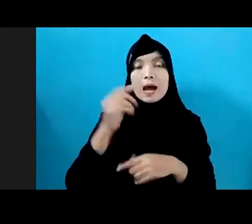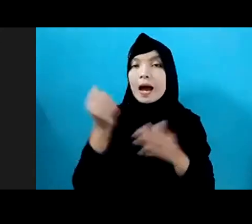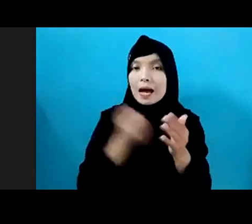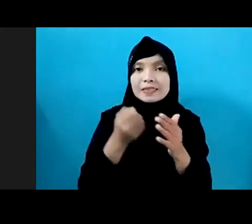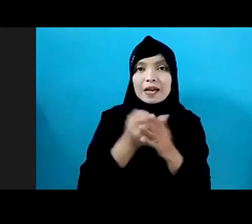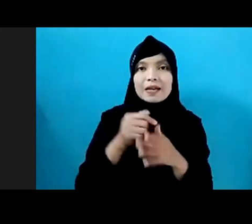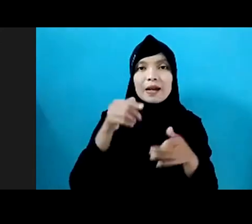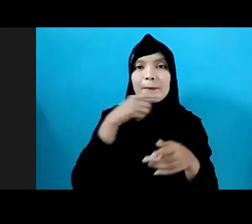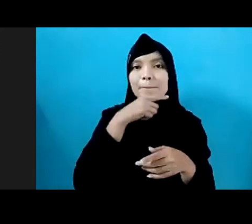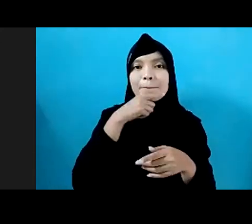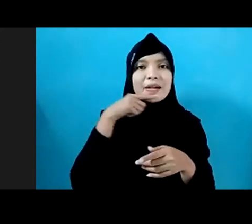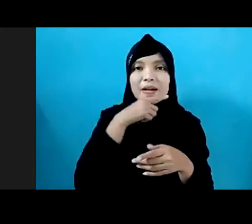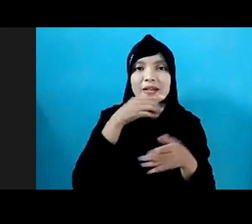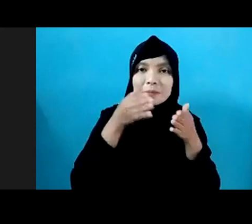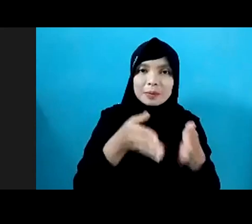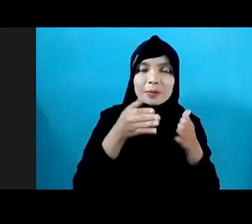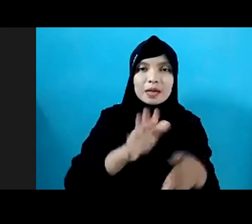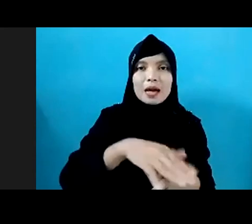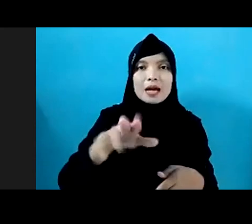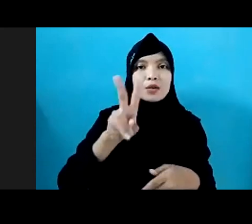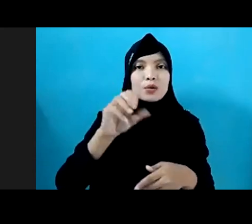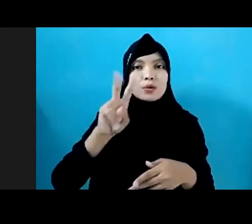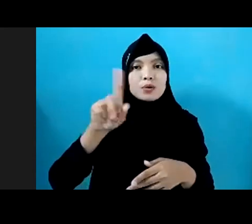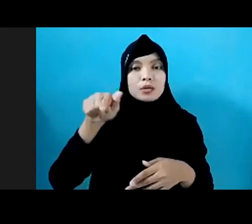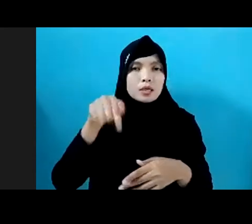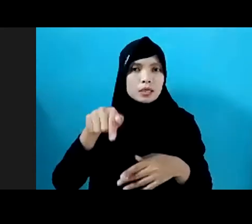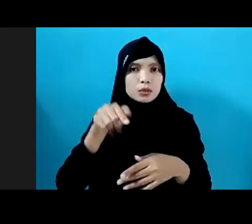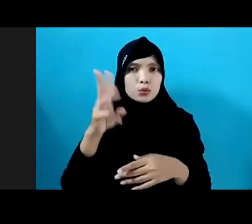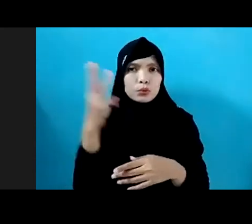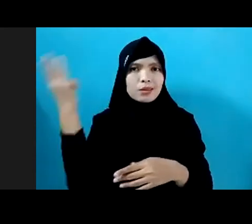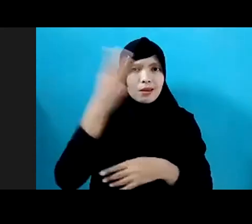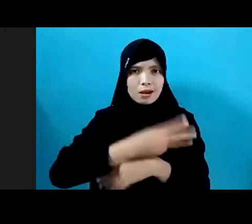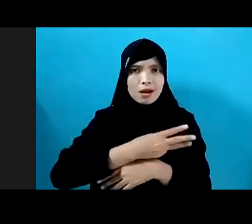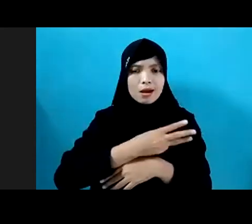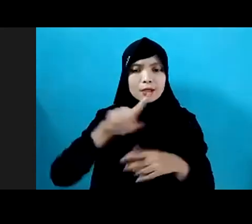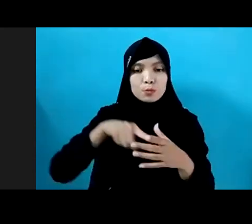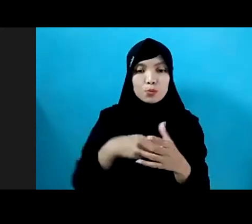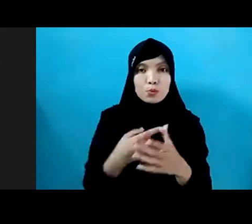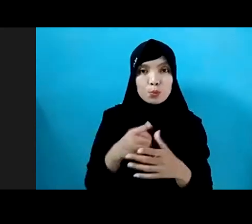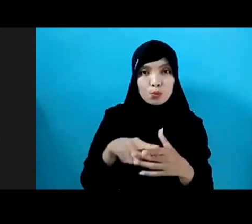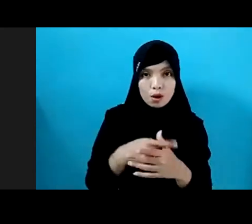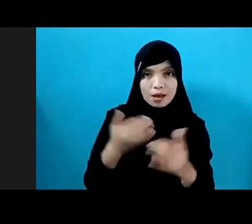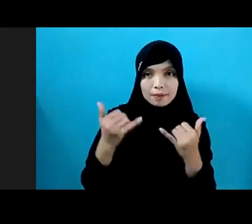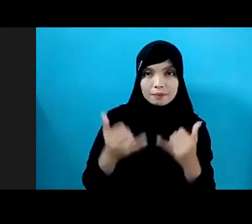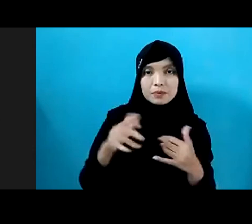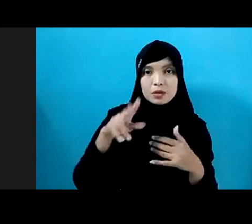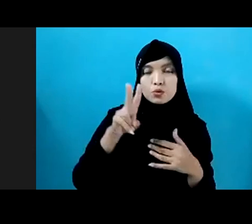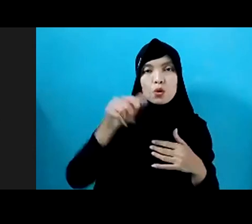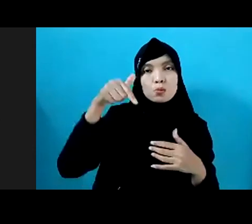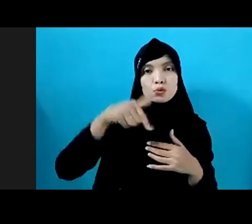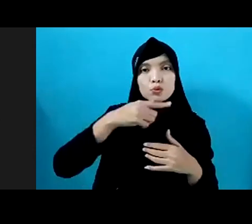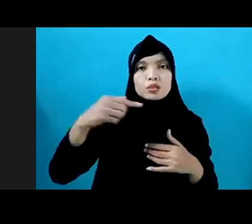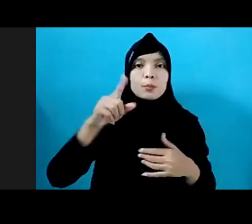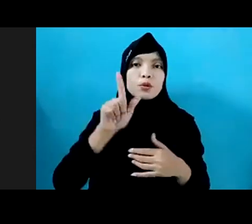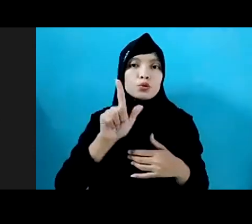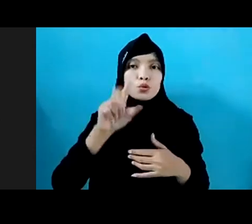anak 2021 ini akan diselenggarakan selama 3 hari, mulai hari ini tanggal 27 hingga 29 Juli